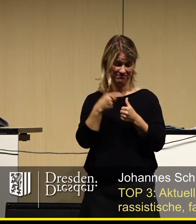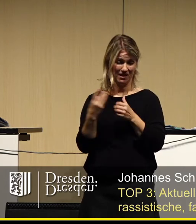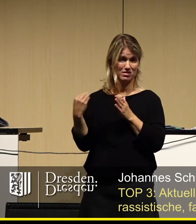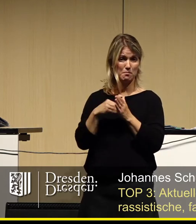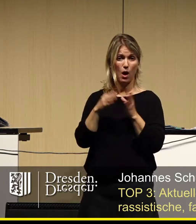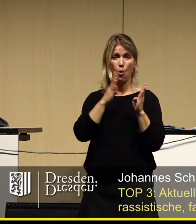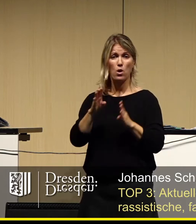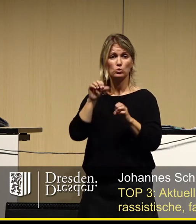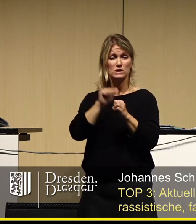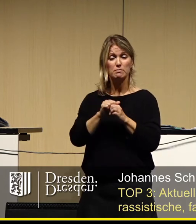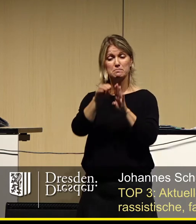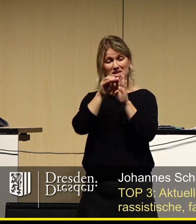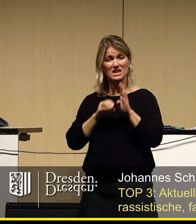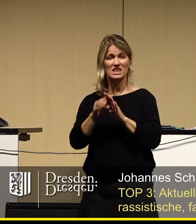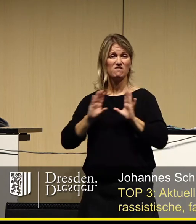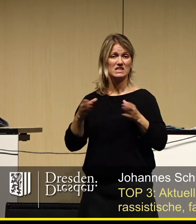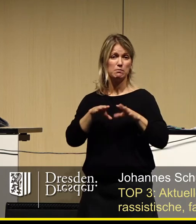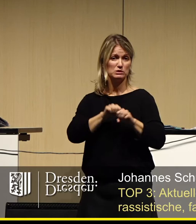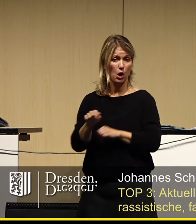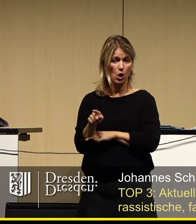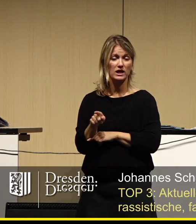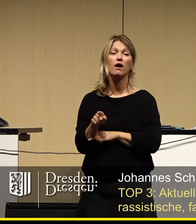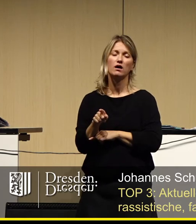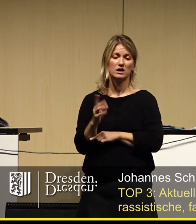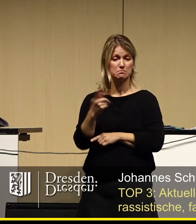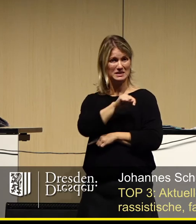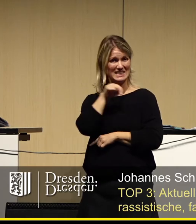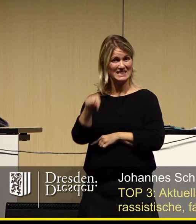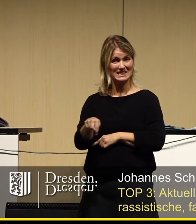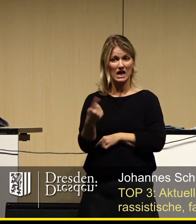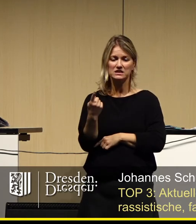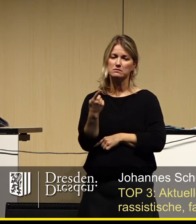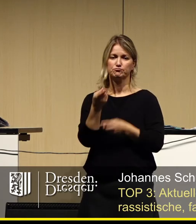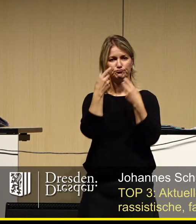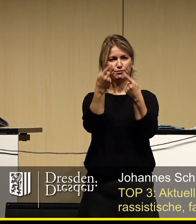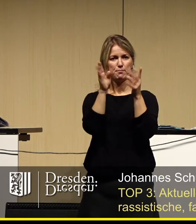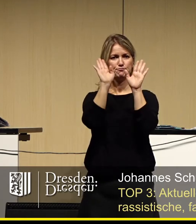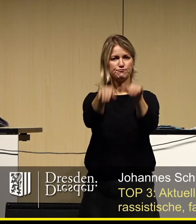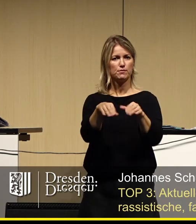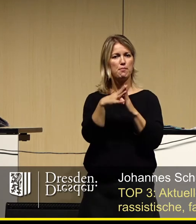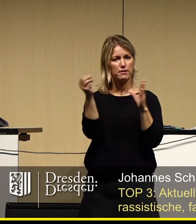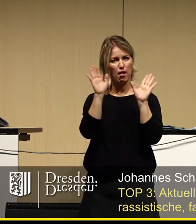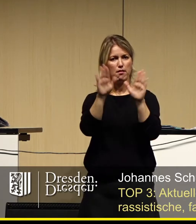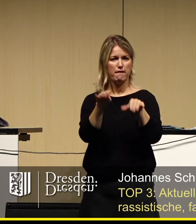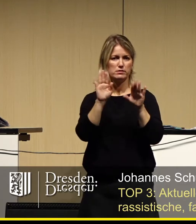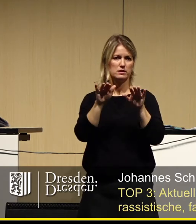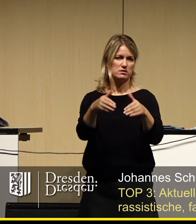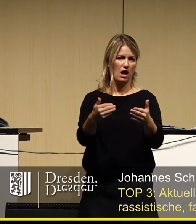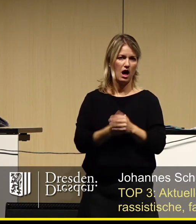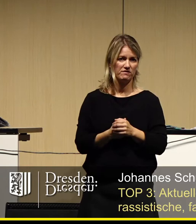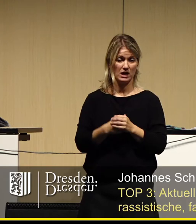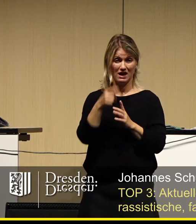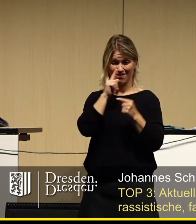unterstellten Versammlungsbehörde, haben die Innenstadt mit ihrem bisherigen Handeln weitgehend dem rassistischen Mob Pegidas überlassen. Und während der